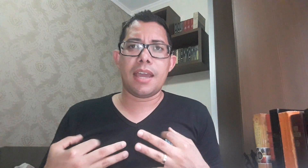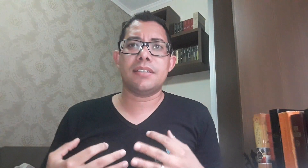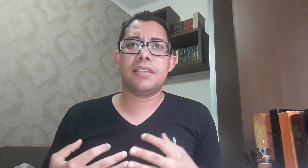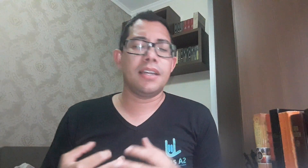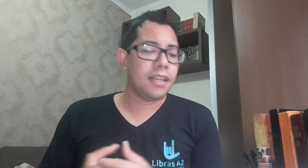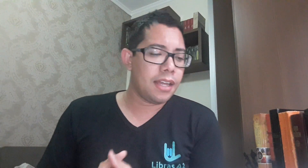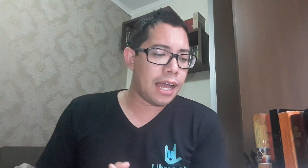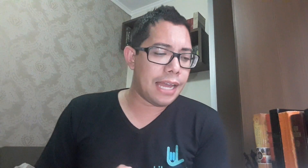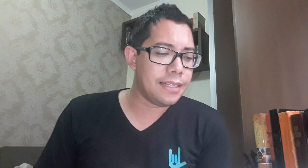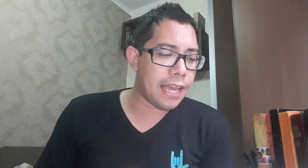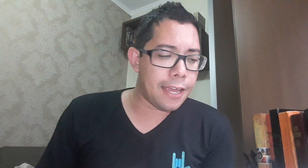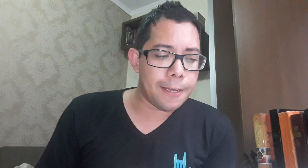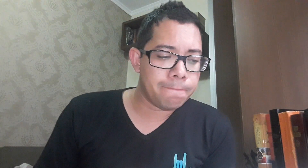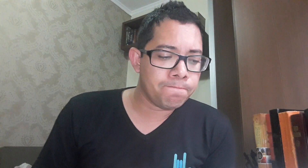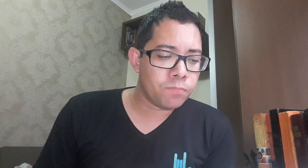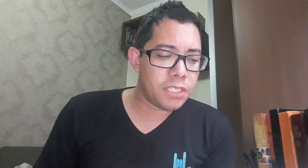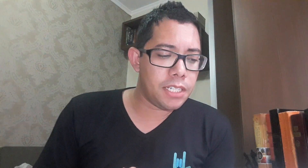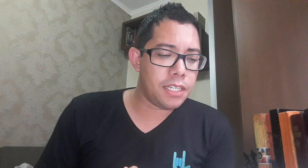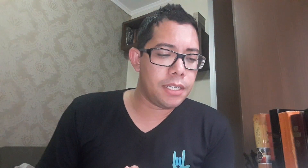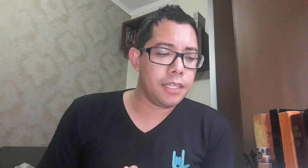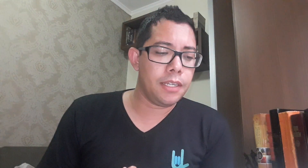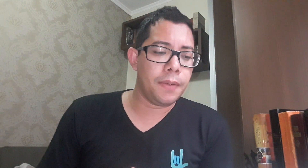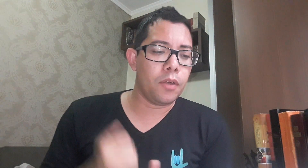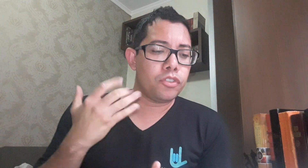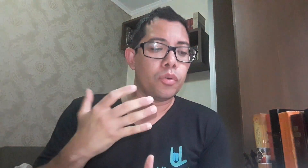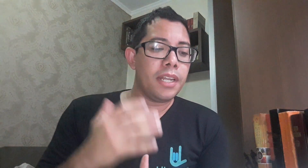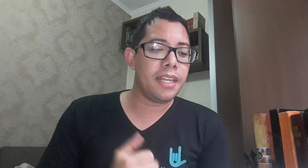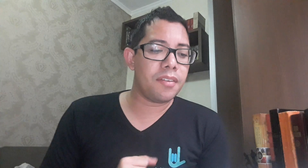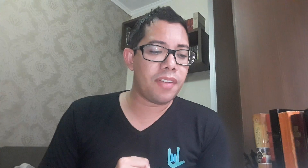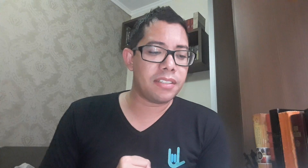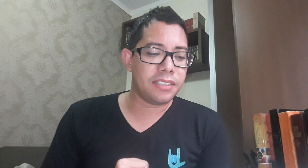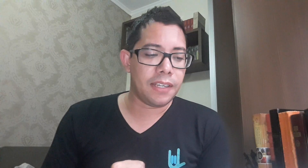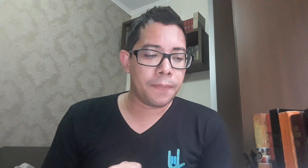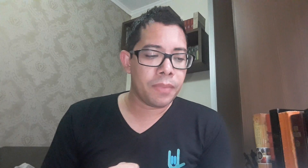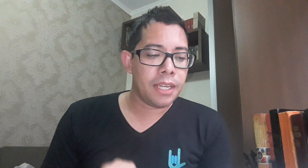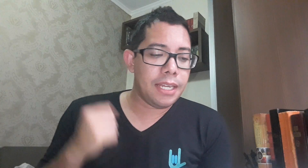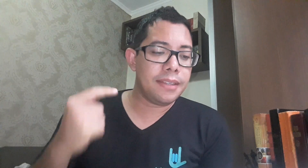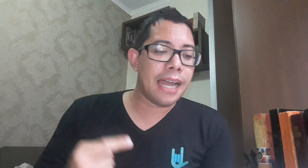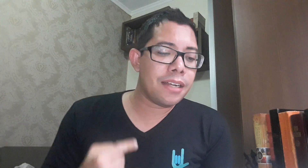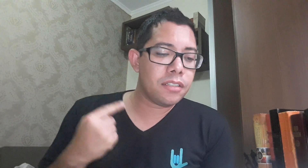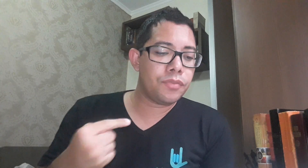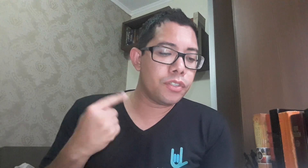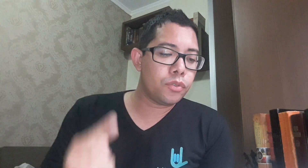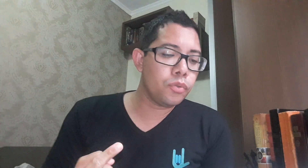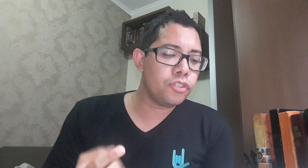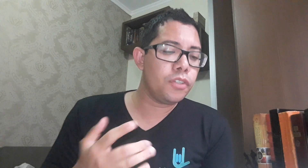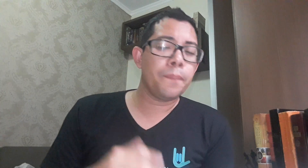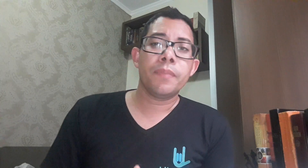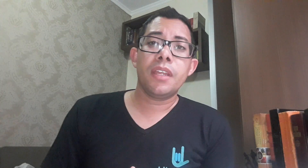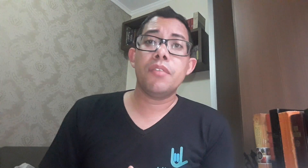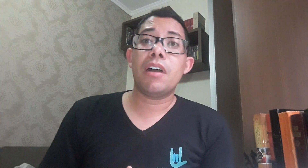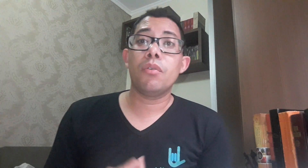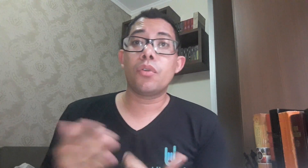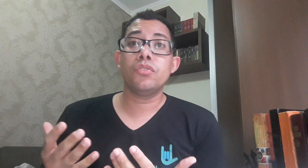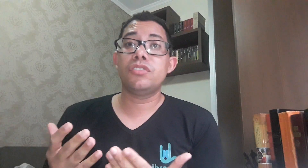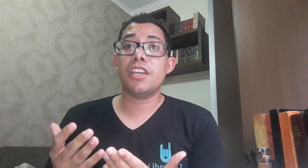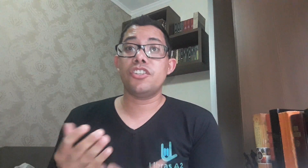essa a ideia que eu escolheria fazer. E dar-lhes virtude e valor. Ou seja,